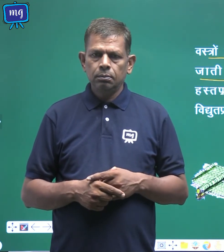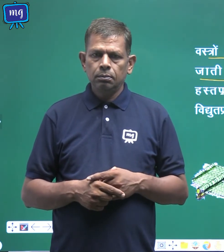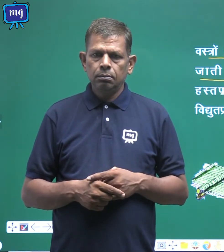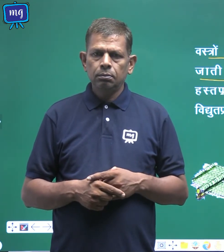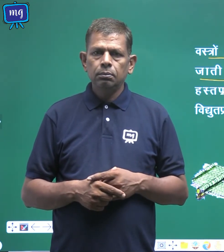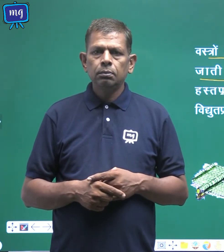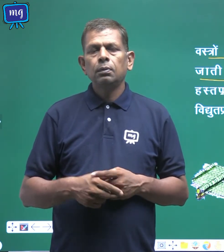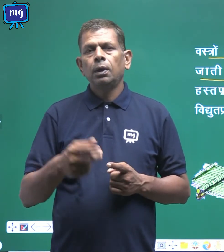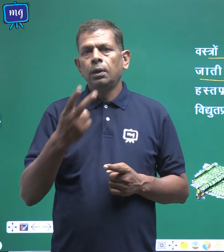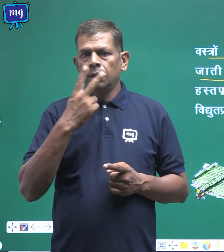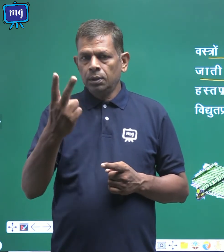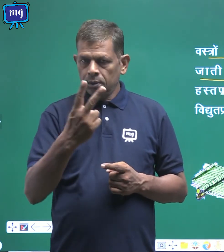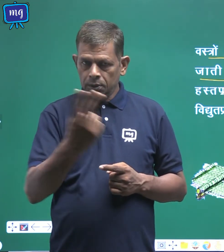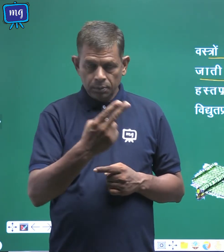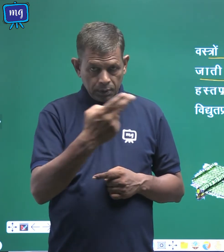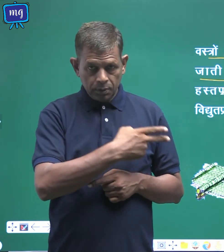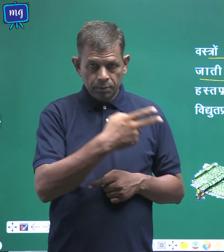आप चित्र में देख रहे हो